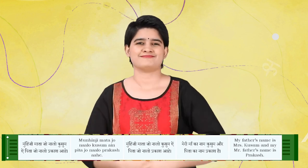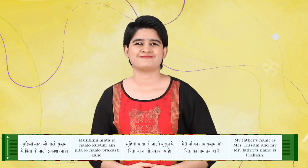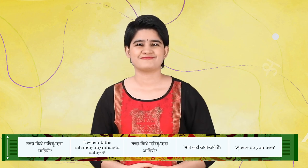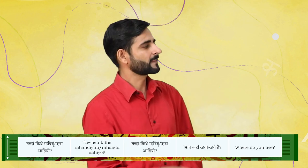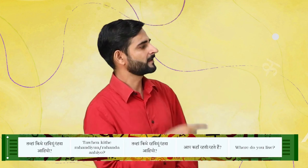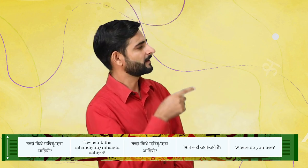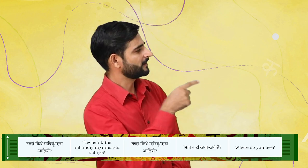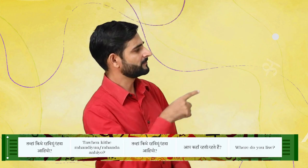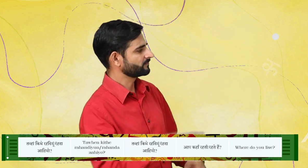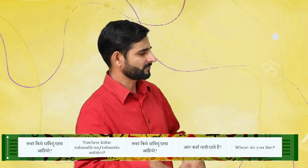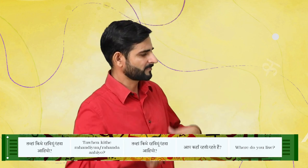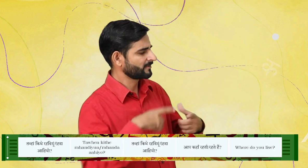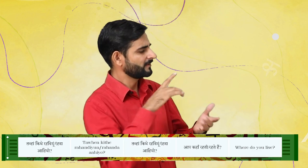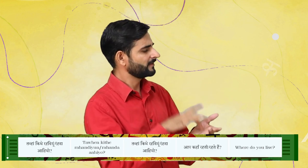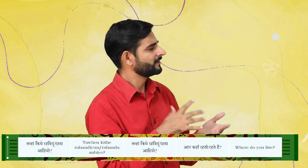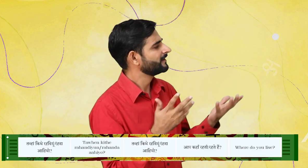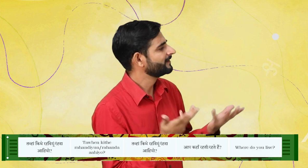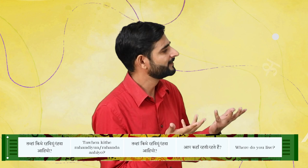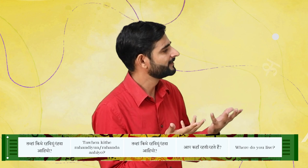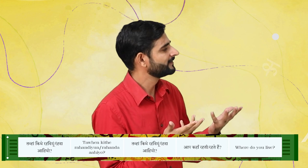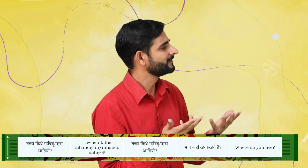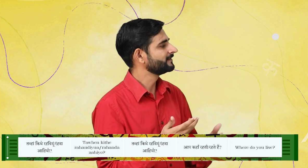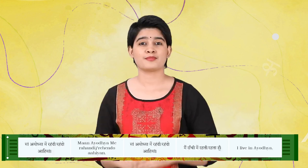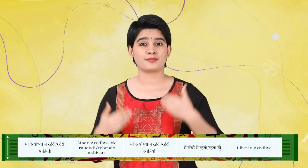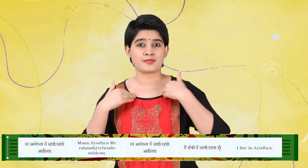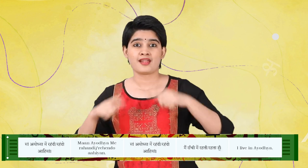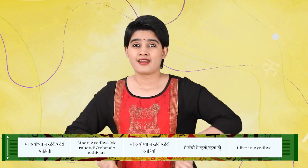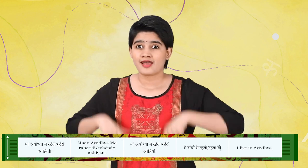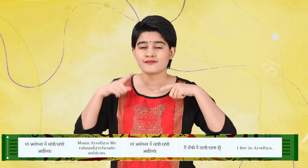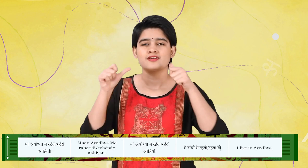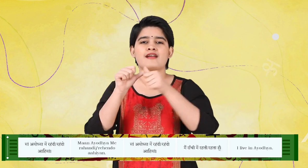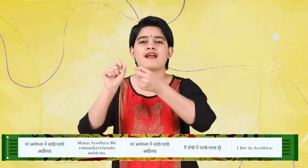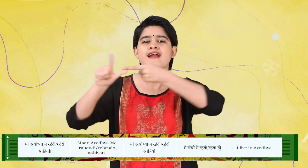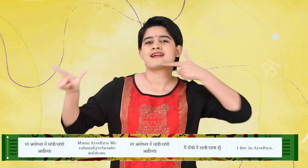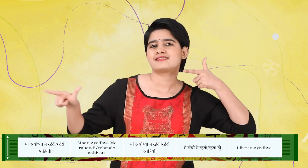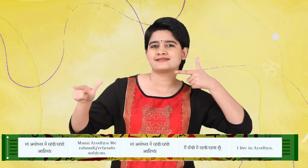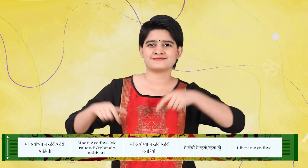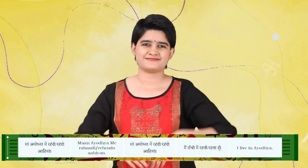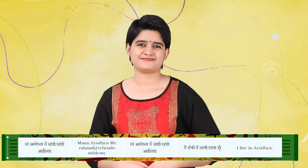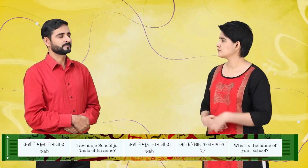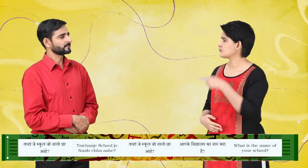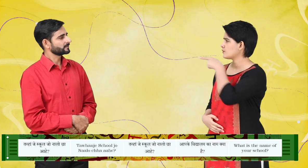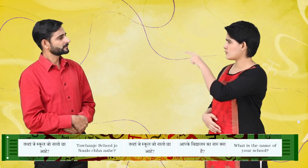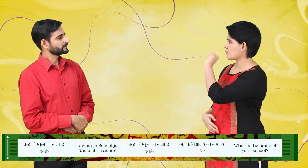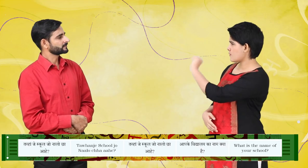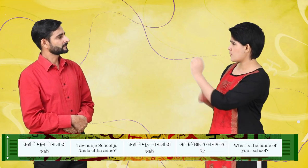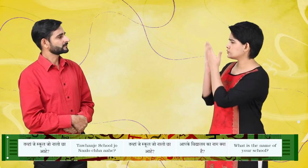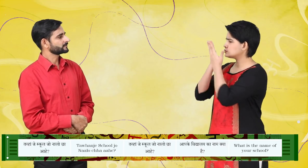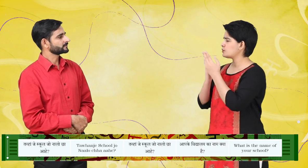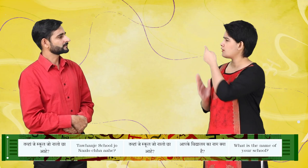तबहां किथे रहंदा आहेो मा अयोध्या में रहंदी आहे तबहां जी स्कूल जो